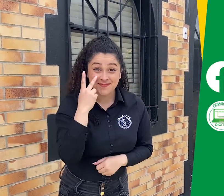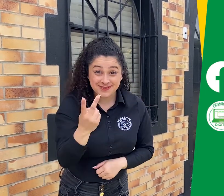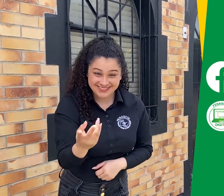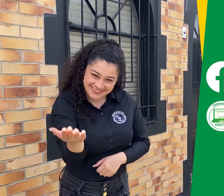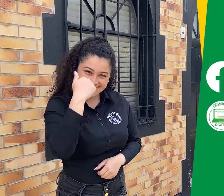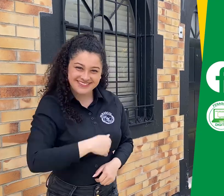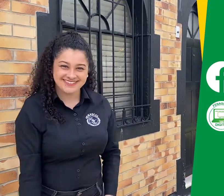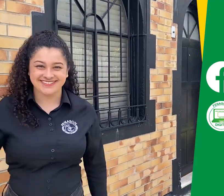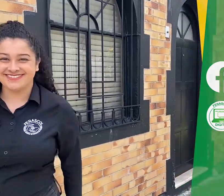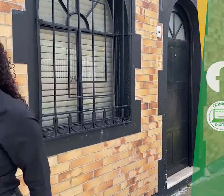Fenascol Digital. ¡Vamos!